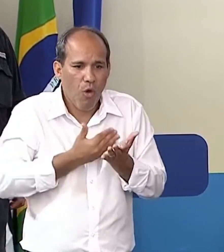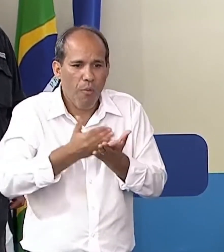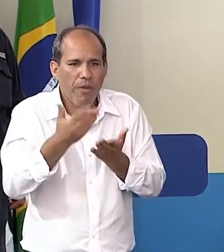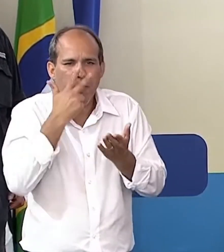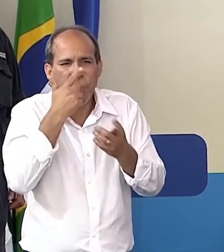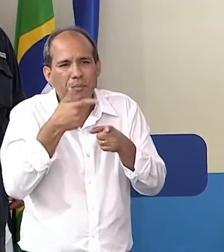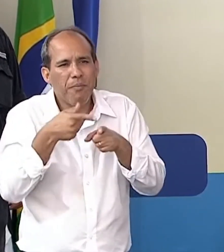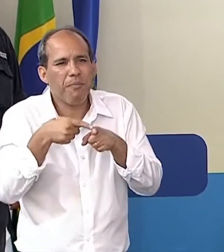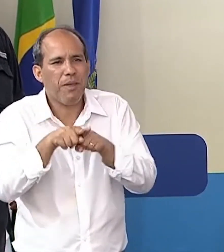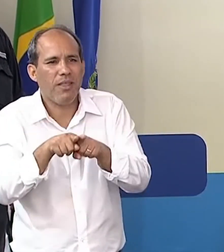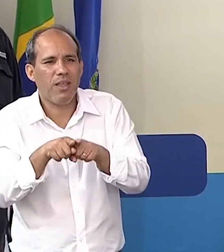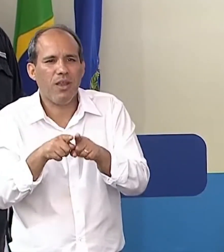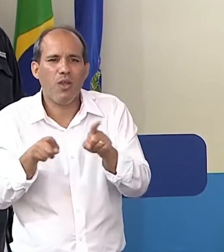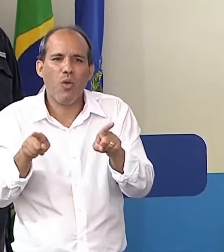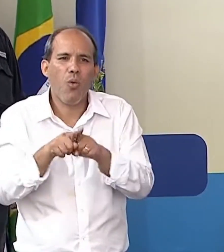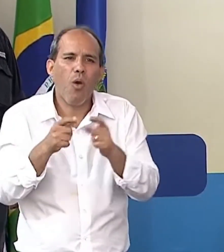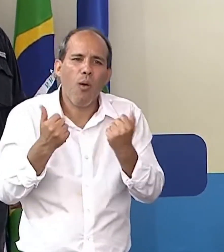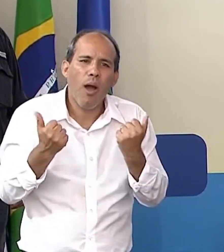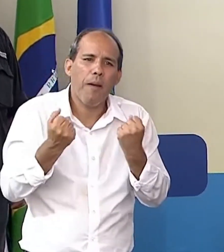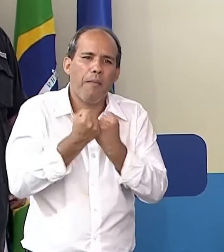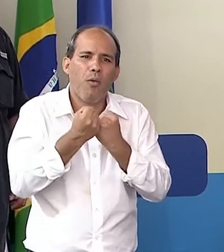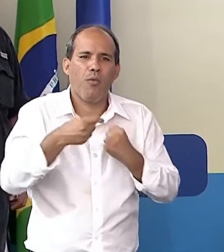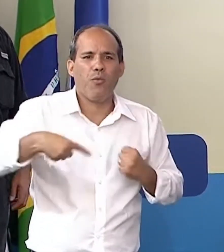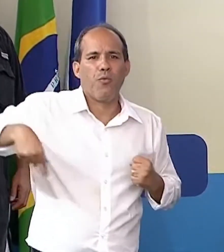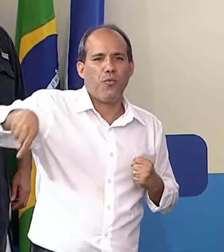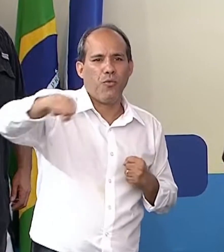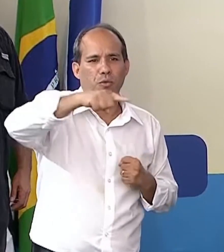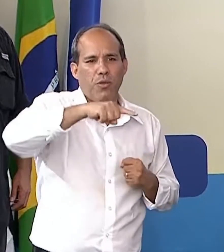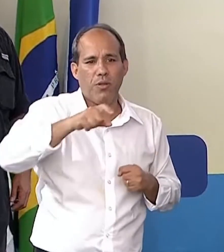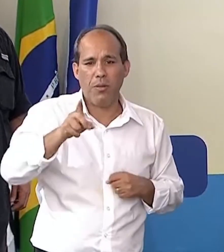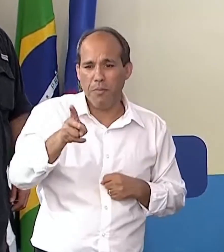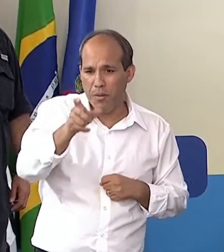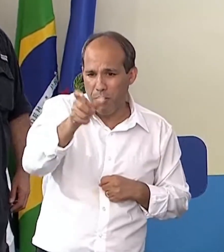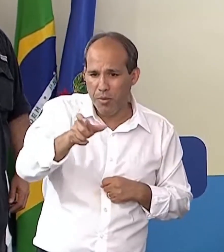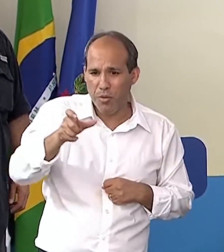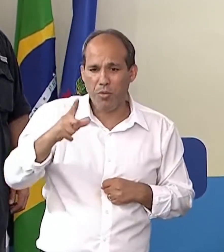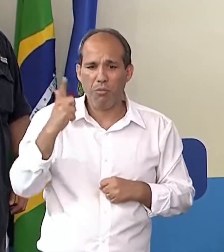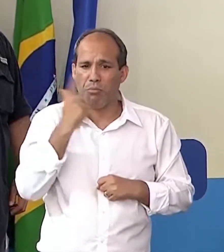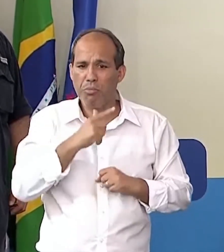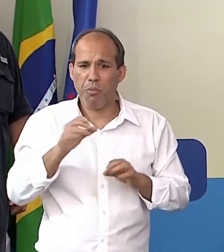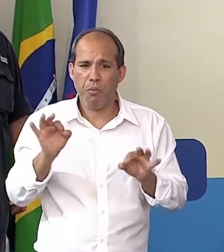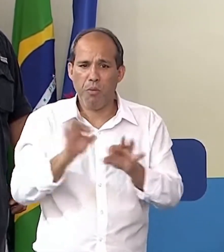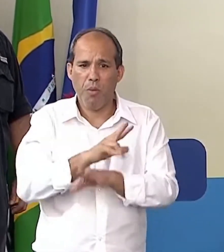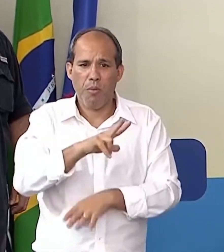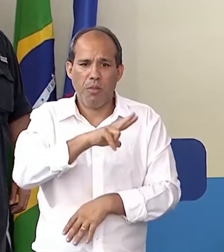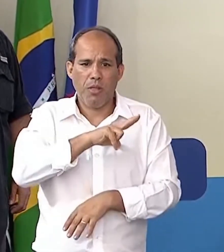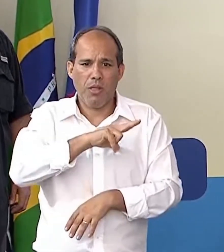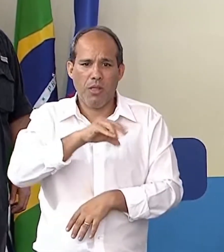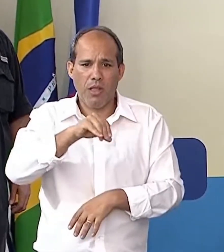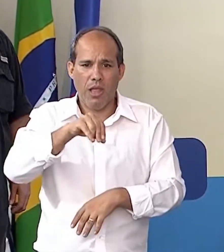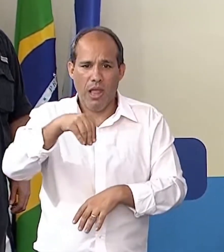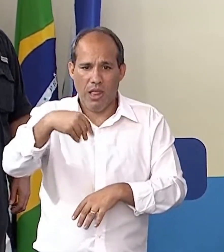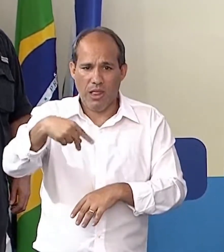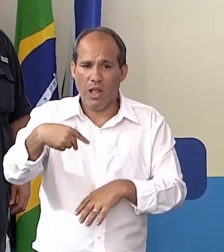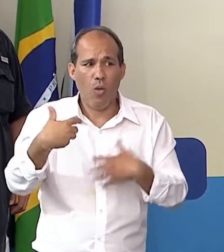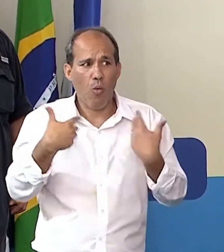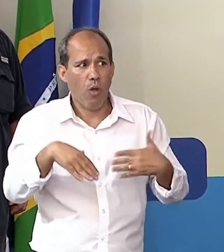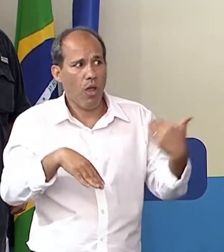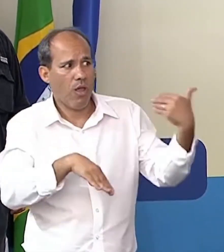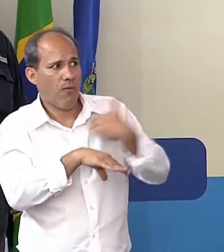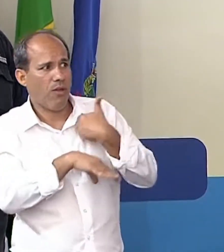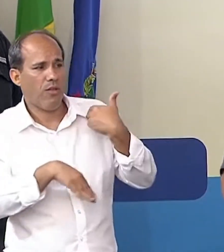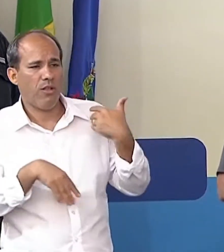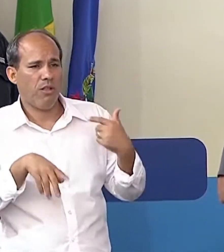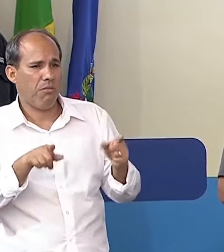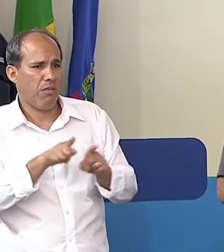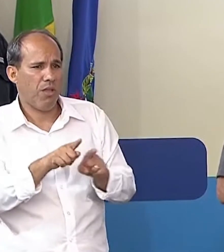companheiros de vocês. São pessoas que agora que têm uma propriedade privada, que não quer que ela seja invadida também e